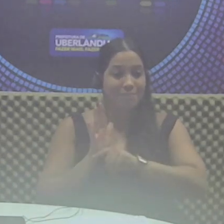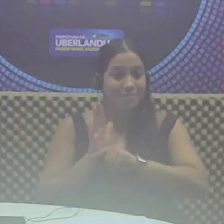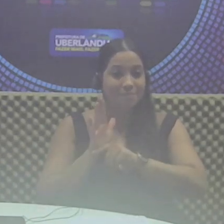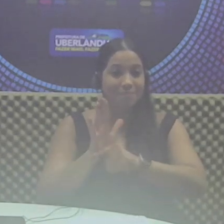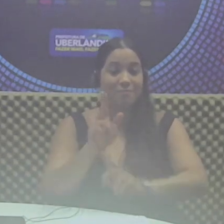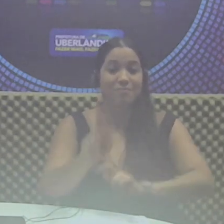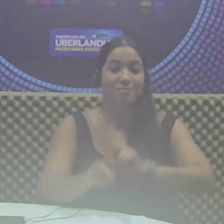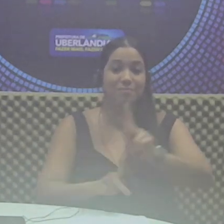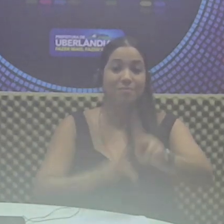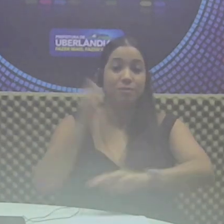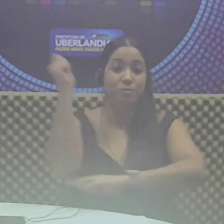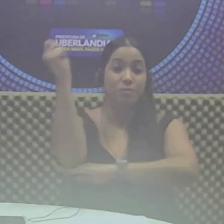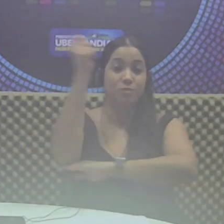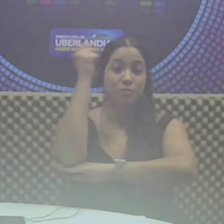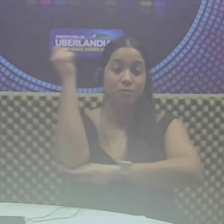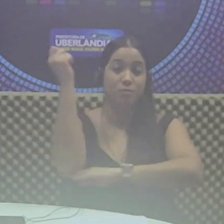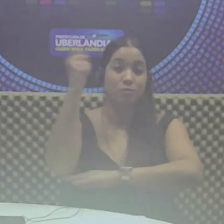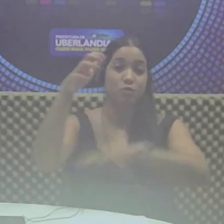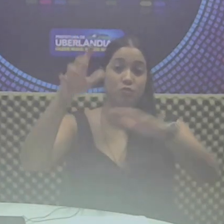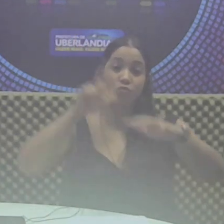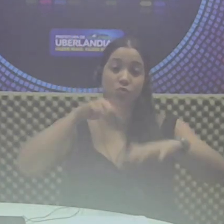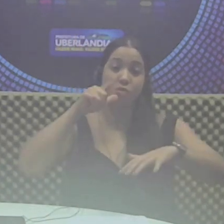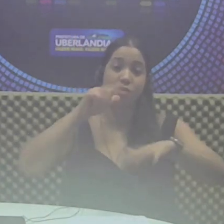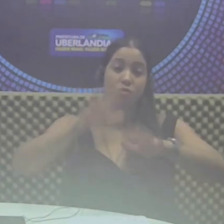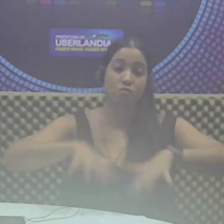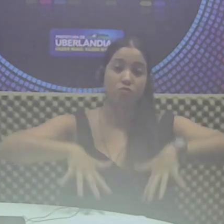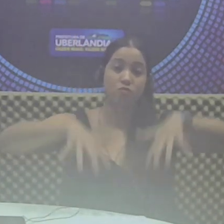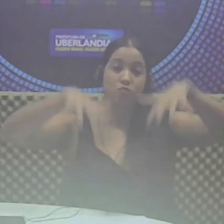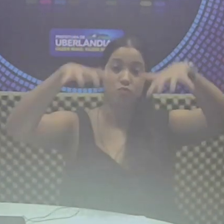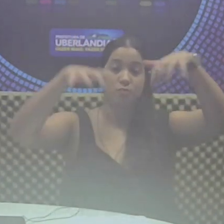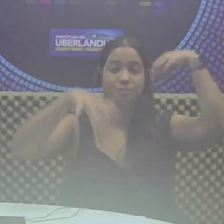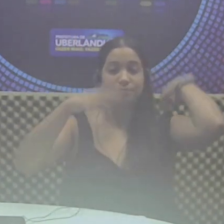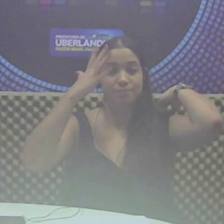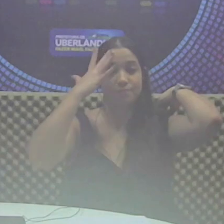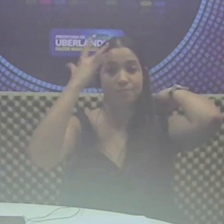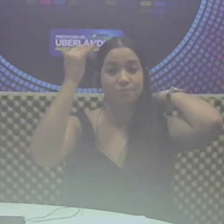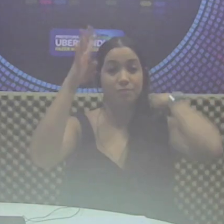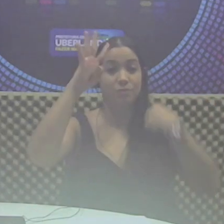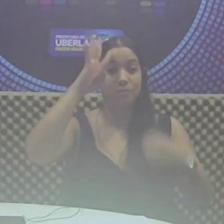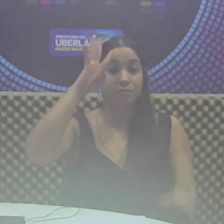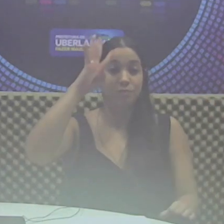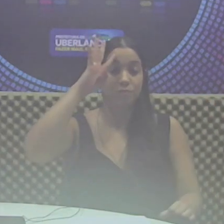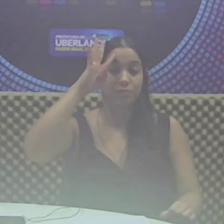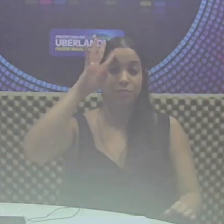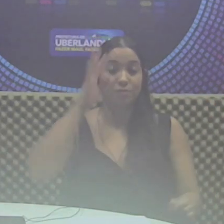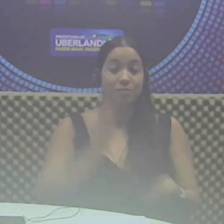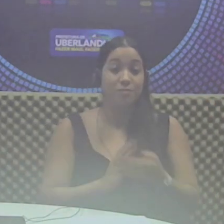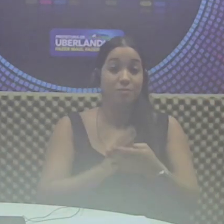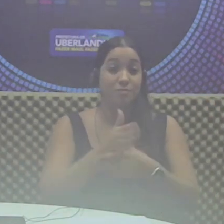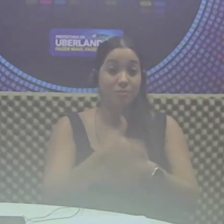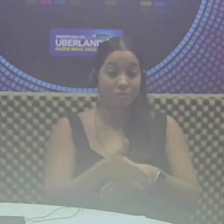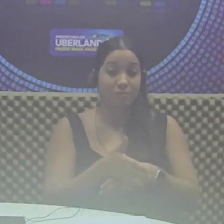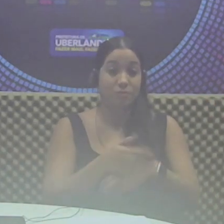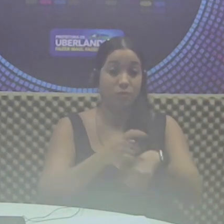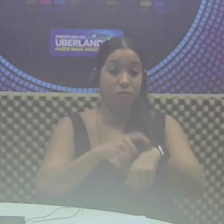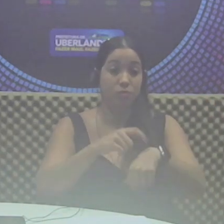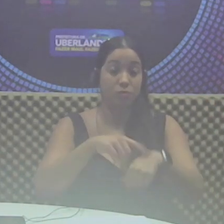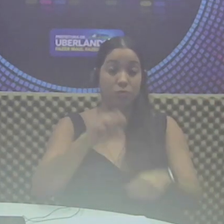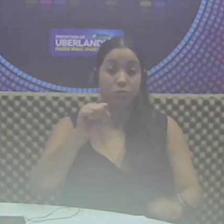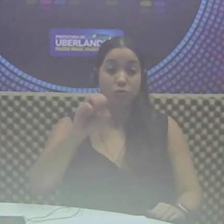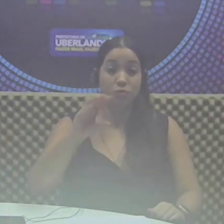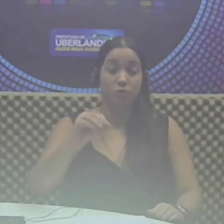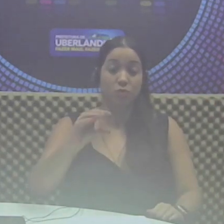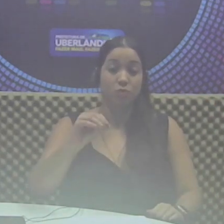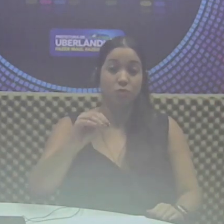população gaúcha afetada pelas inundações. Amanhã, quarta-feira, a entrada para a sessão das oito da noite